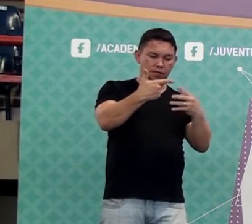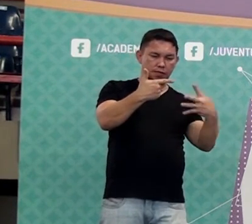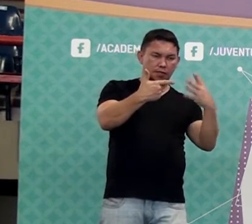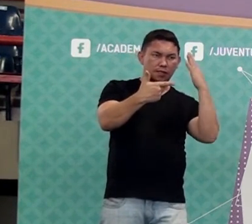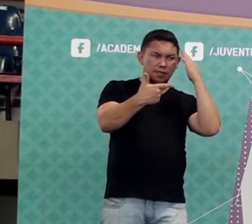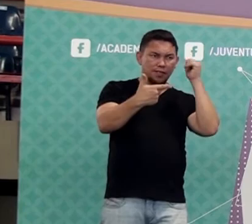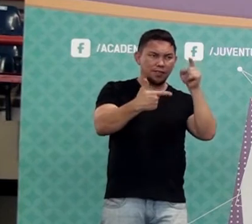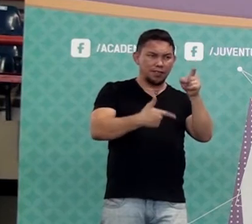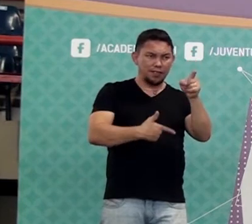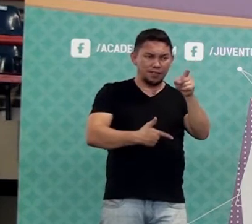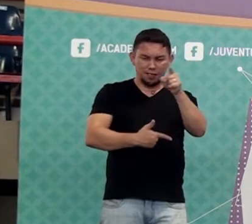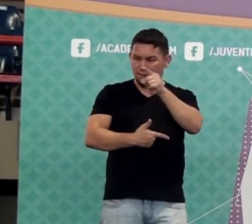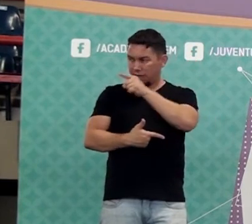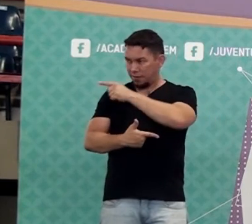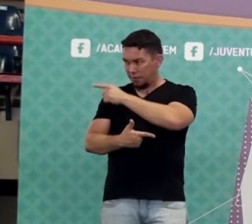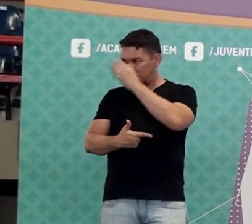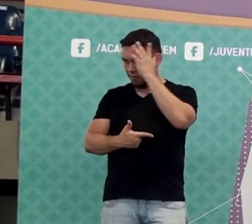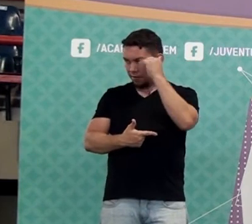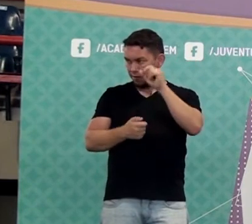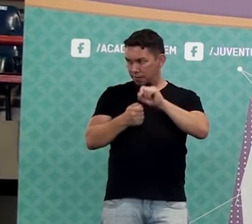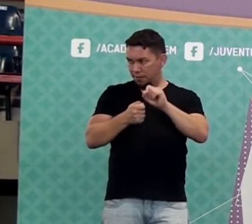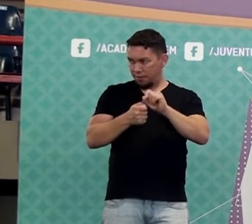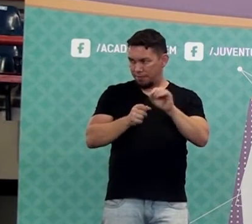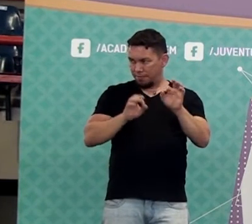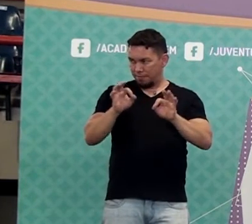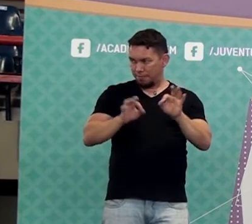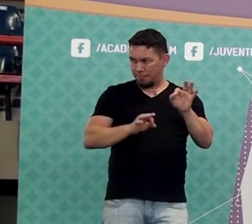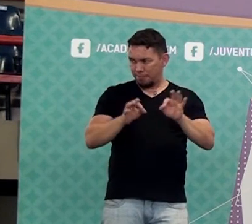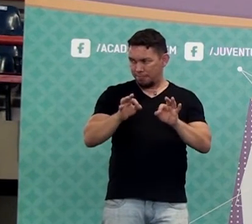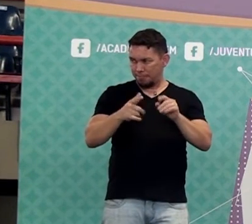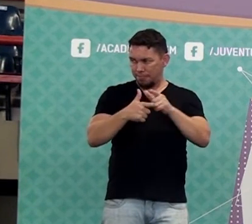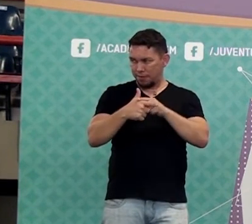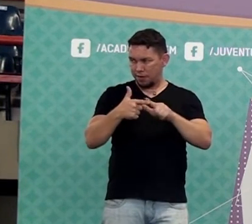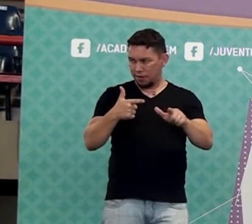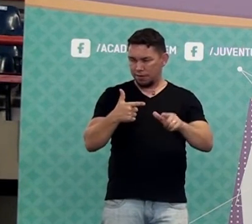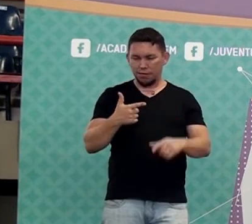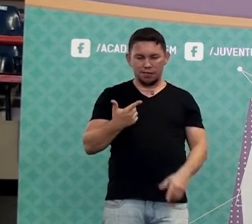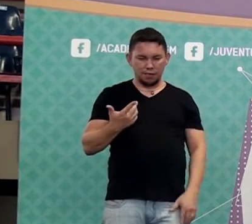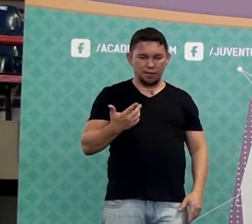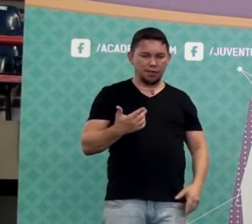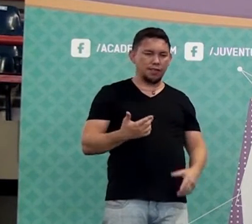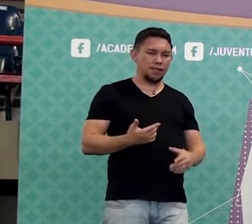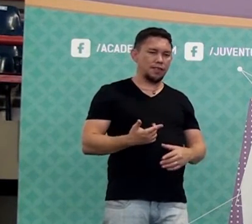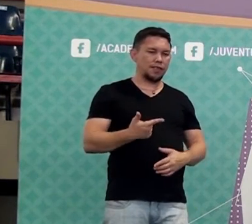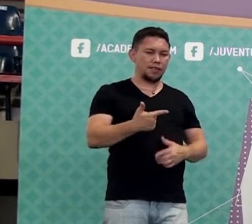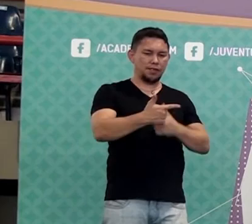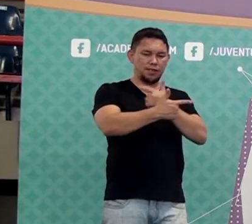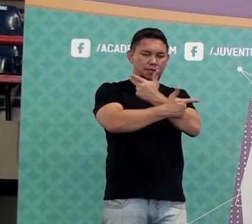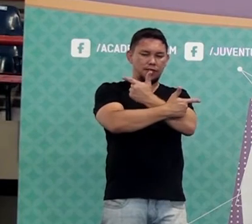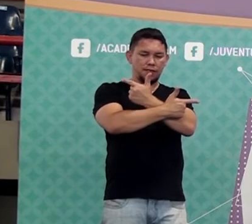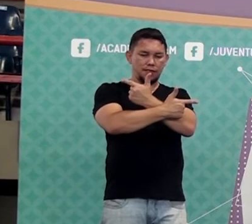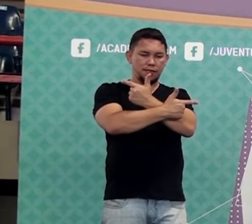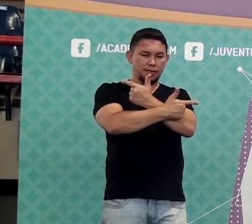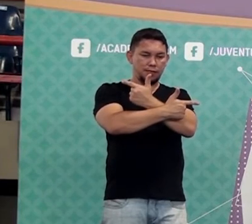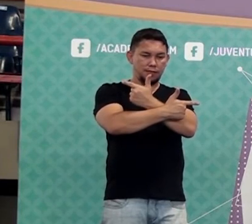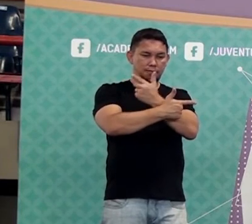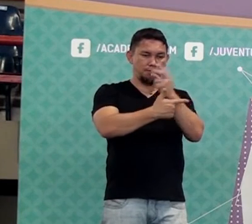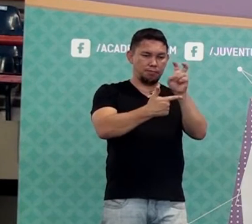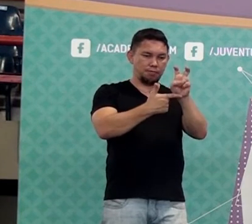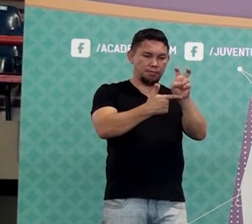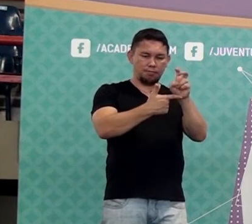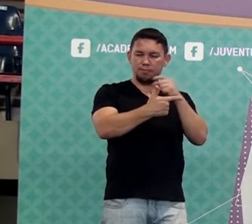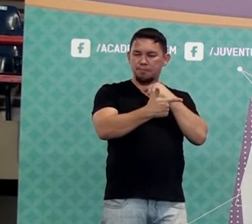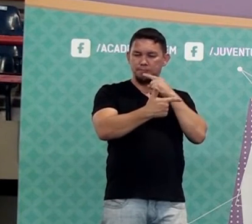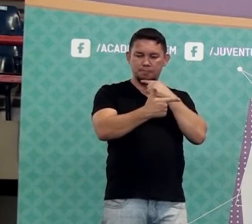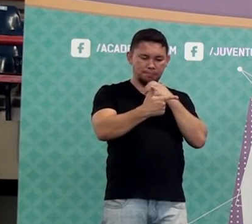2 dividido por 5, né? 0, aí aumenta o 0 lá. 20. 20 dividido por 5 dá um